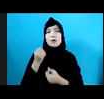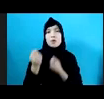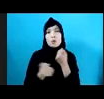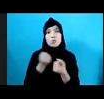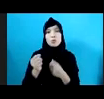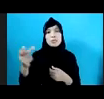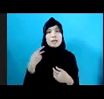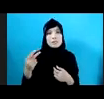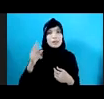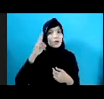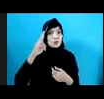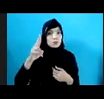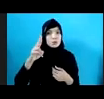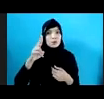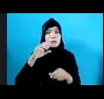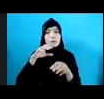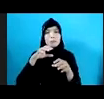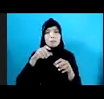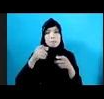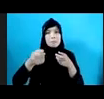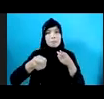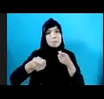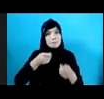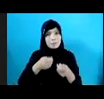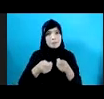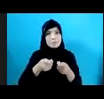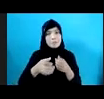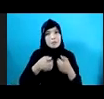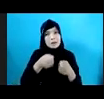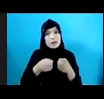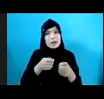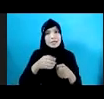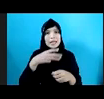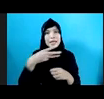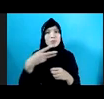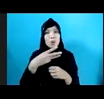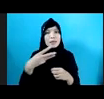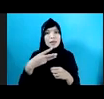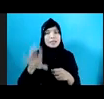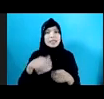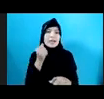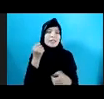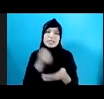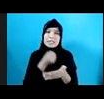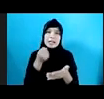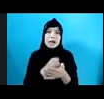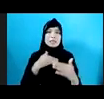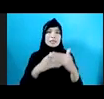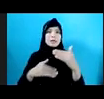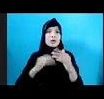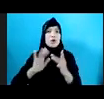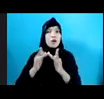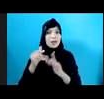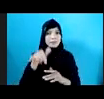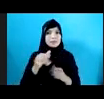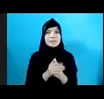Untuk Menangani Apa Exploitasi Dan Kekerasan Berbasis Online Ini Kita Sudah Paham